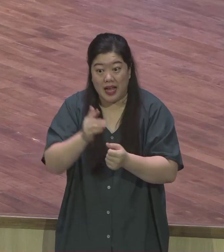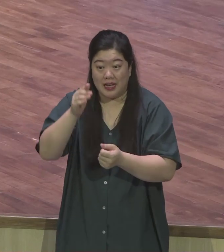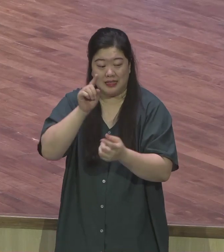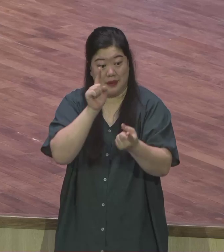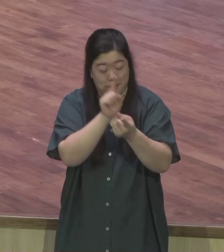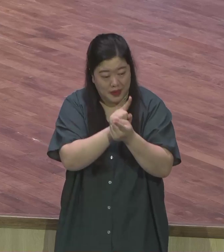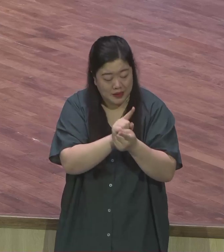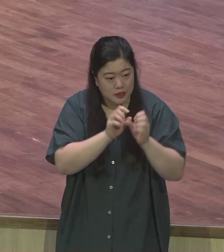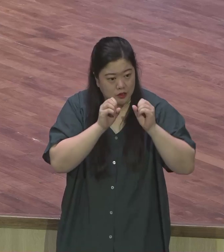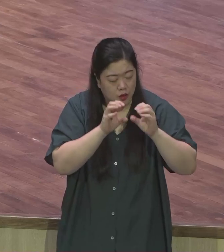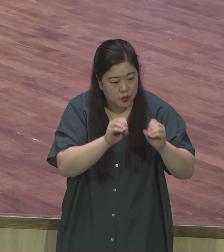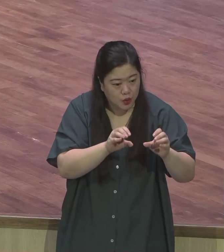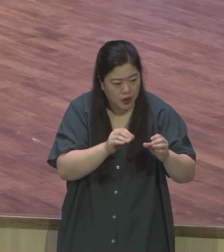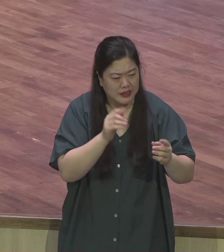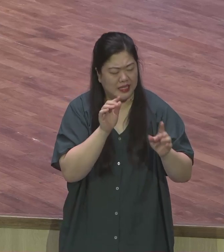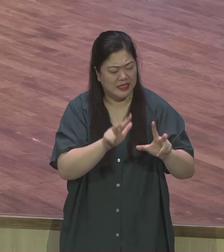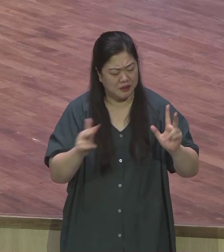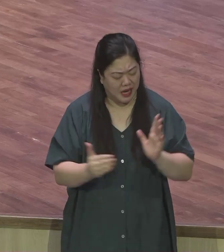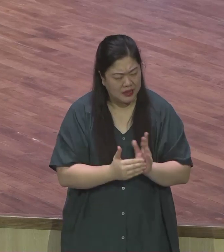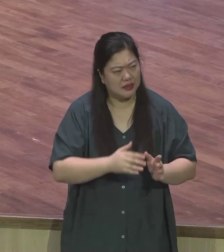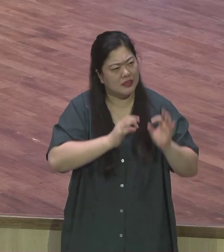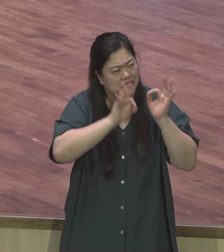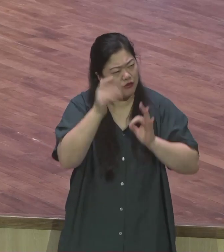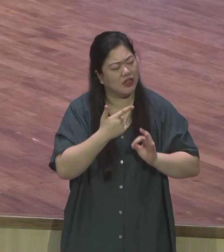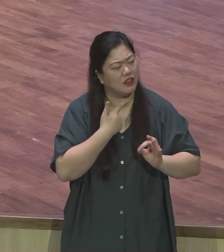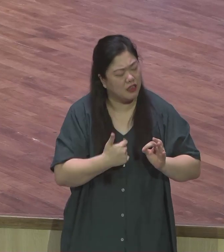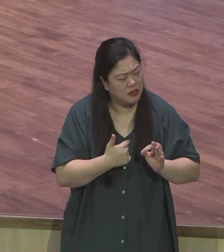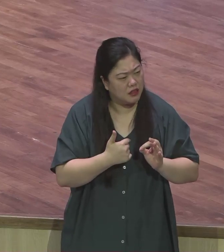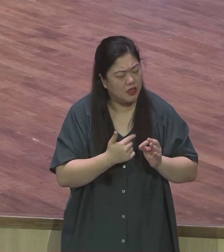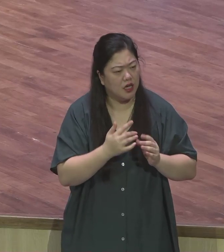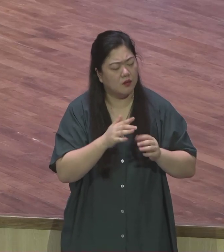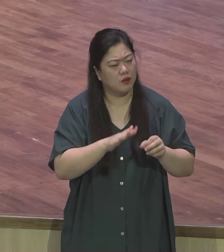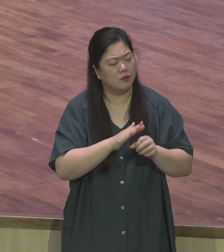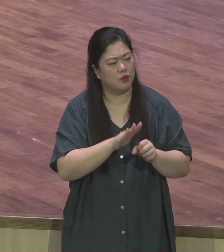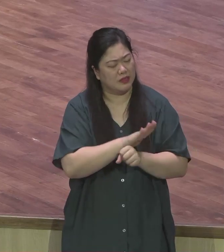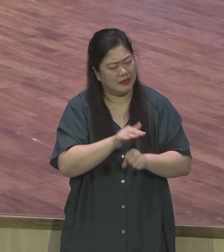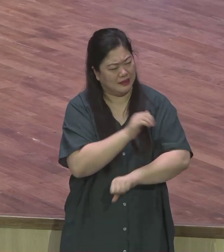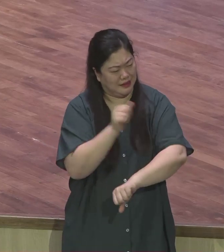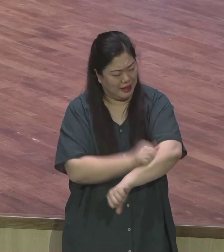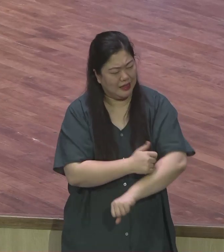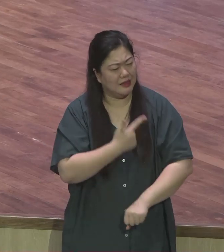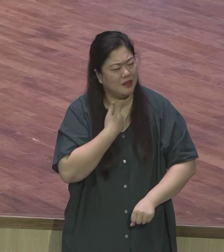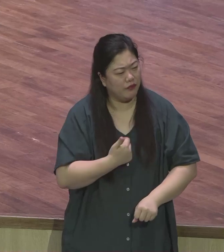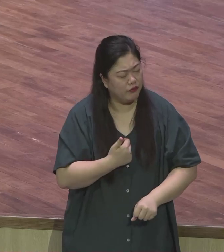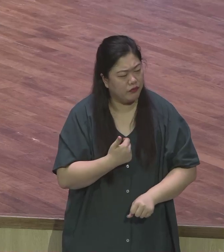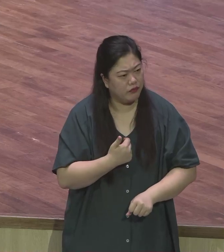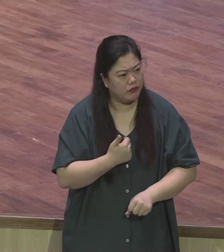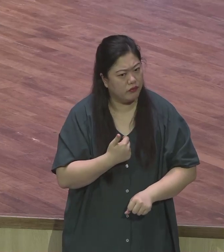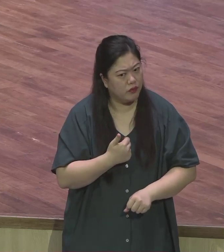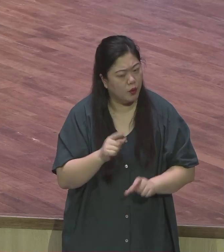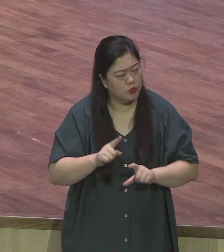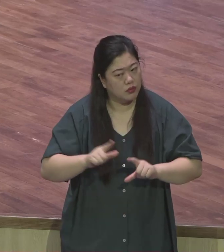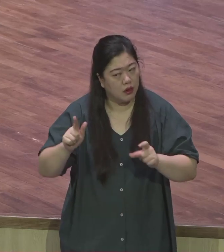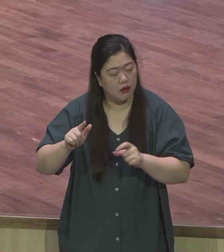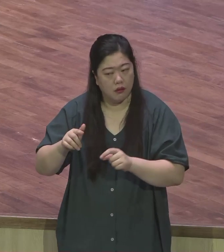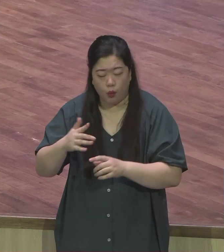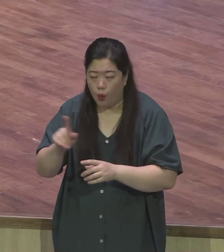전도운동의 발판으로 사용하신 걸 볼 때 정말 어떤 때는 소름이 끼칩니다 그때는 왜 이 문제가 왔을까